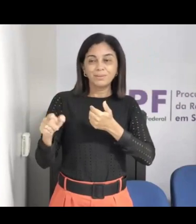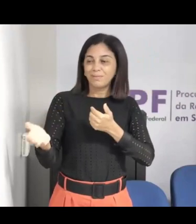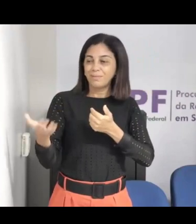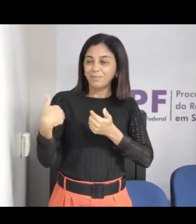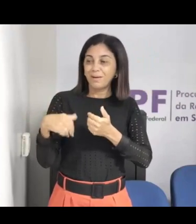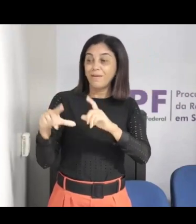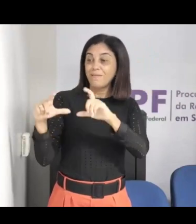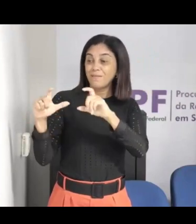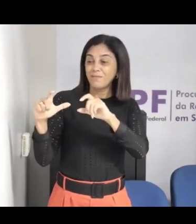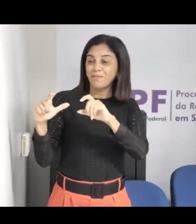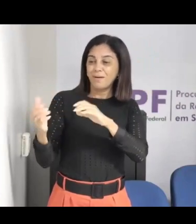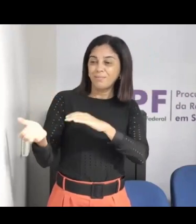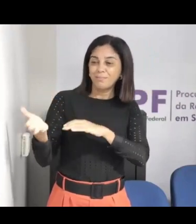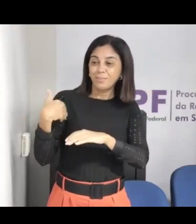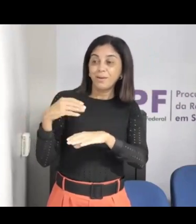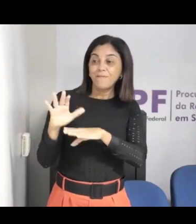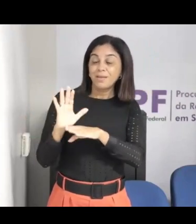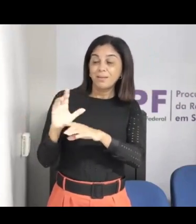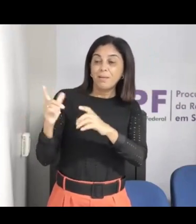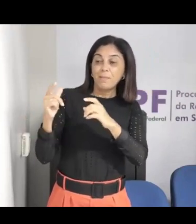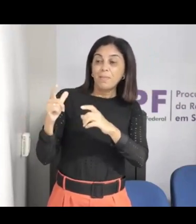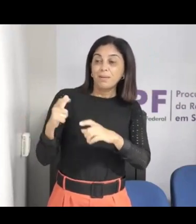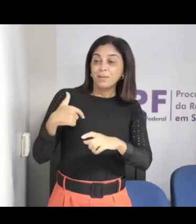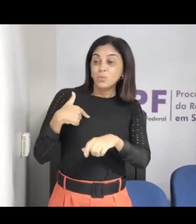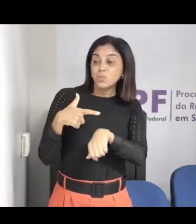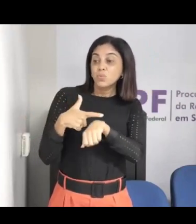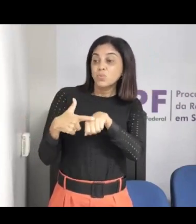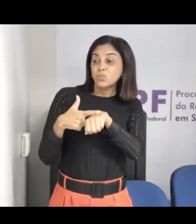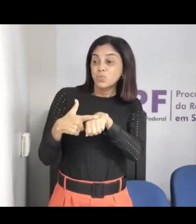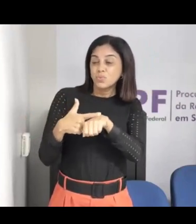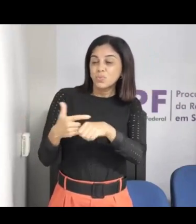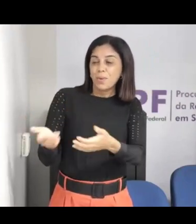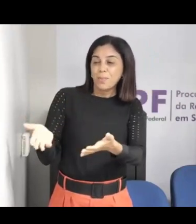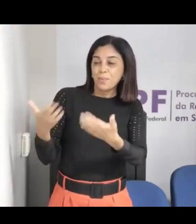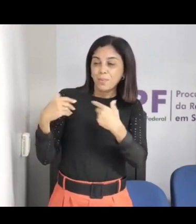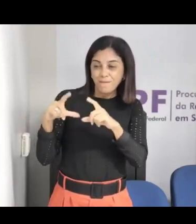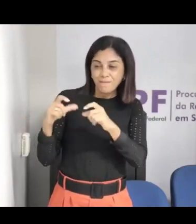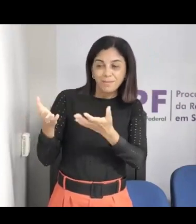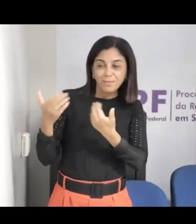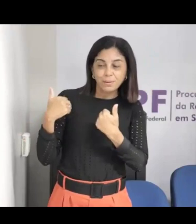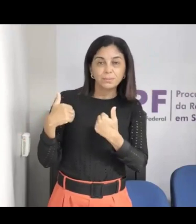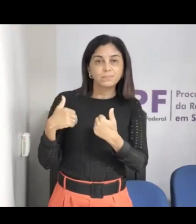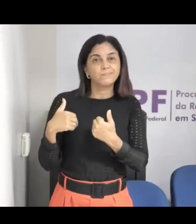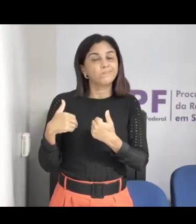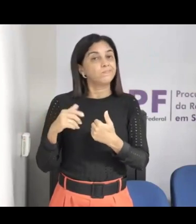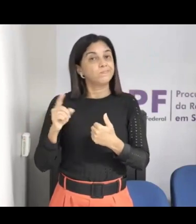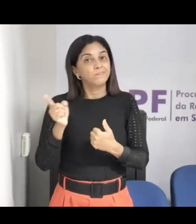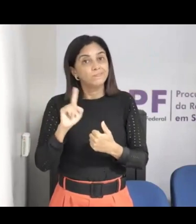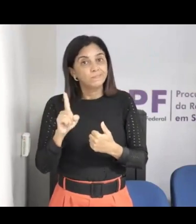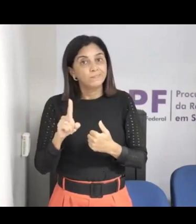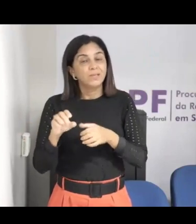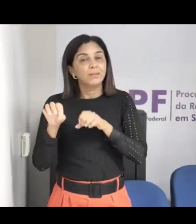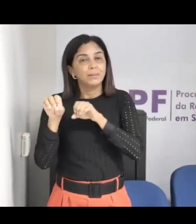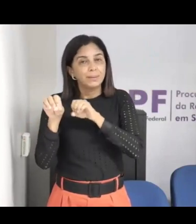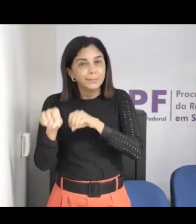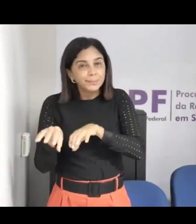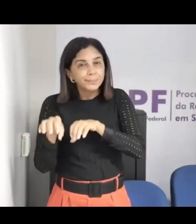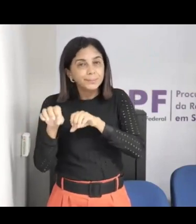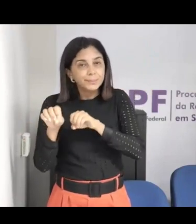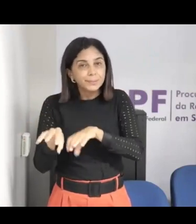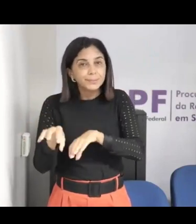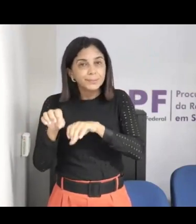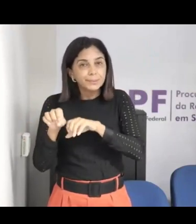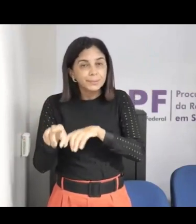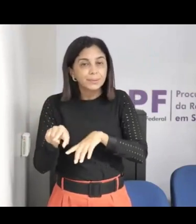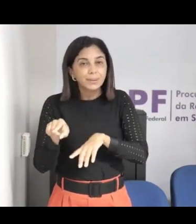culpa é dela, né, então assim, essa questão que se chama de educação para a sexualidade, né, que começa a partir dos seis anos,